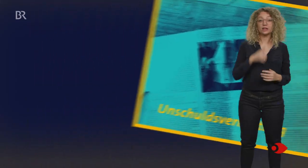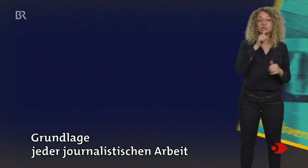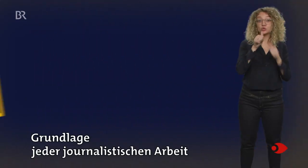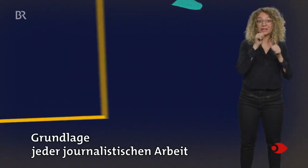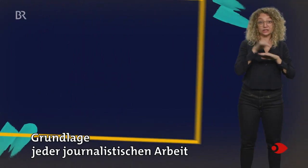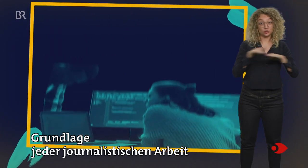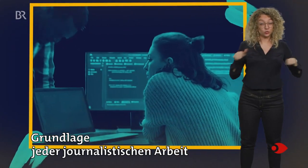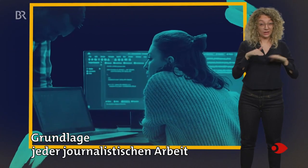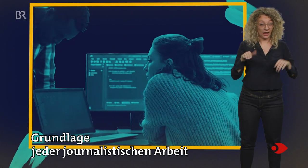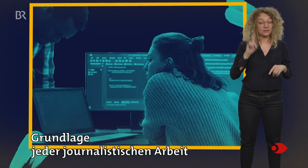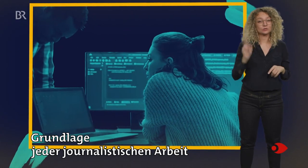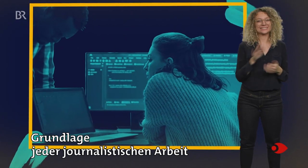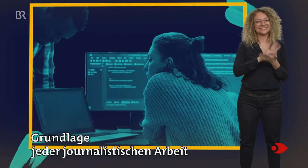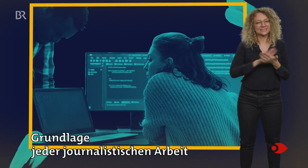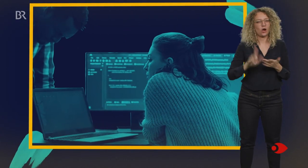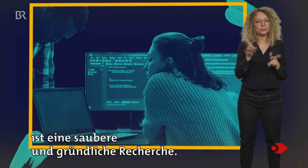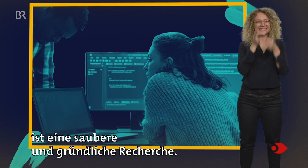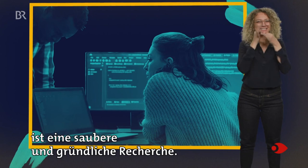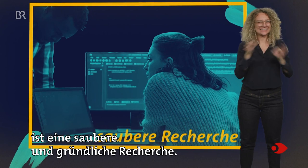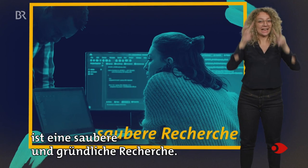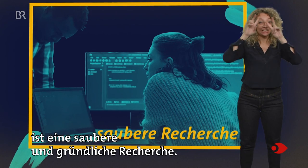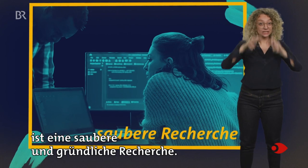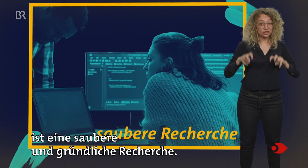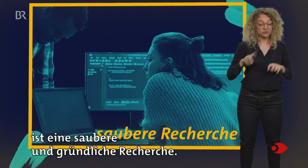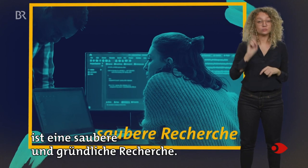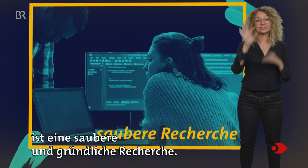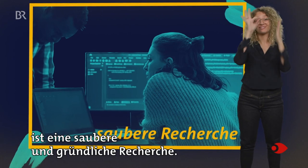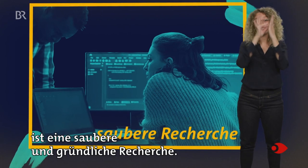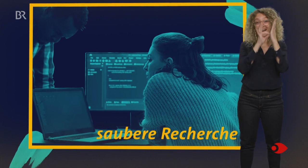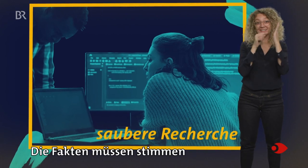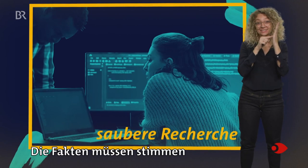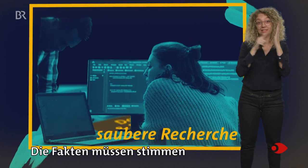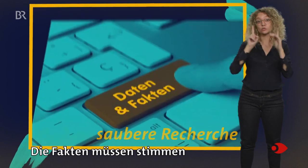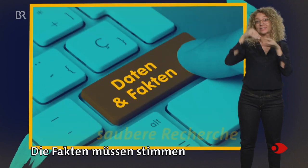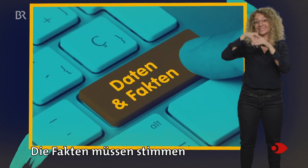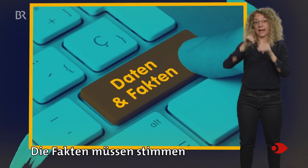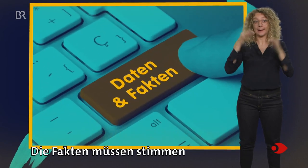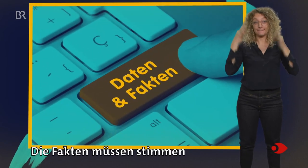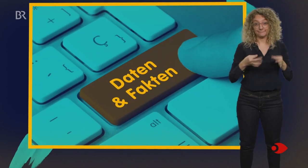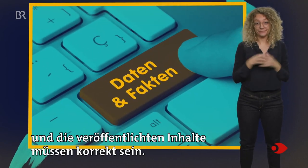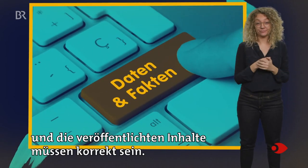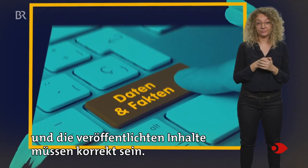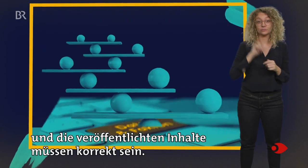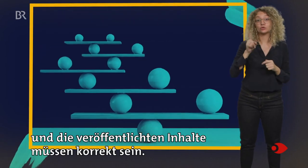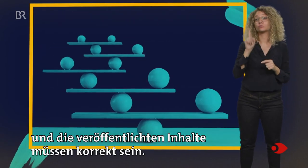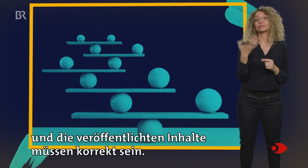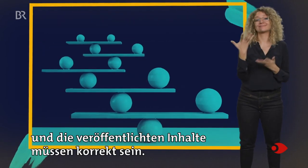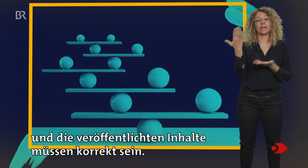Grundlage jeder journalistischen Arbeit ist eine saubere und gründliche Recherche. Die Fakten müssen stimmen und die veröffentlichten Inhalte müssen